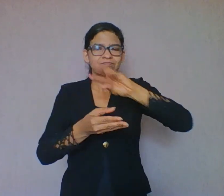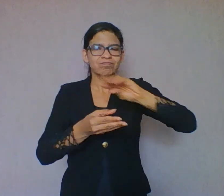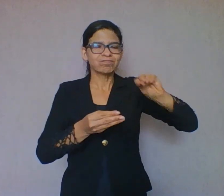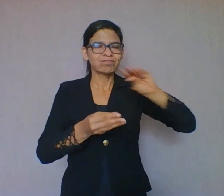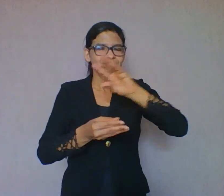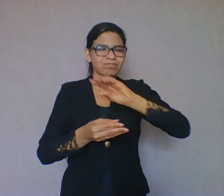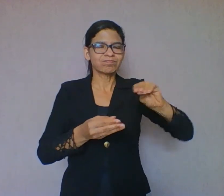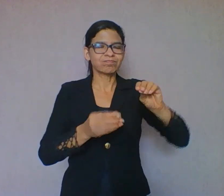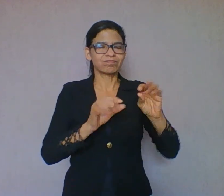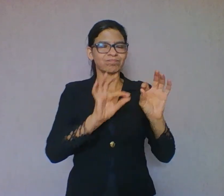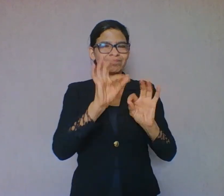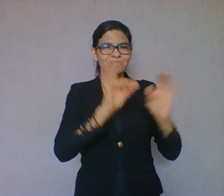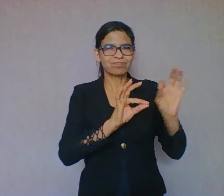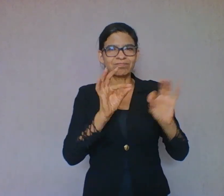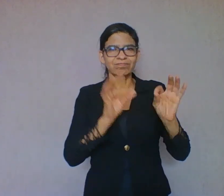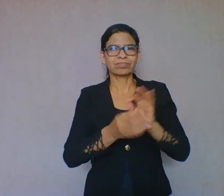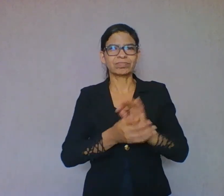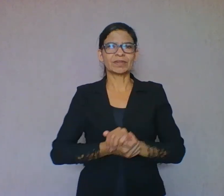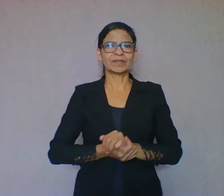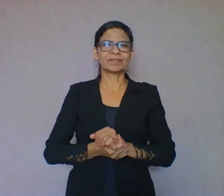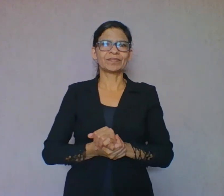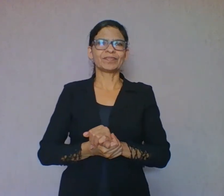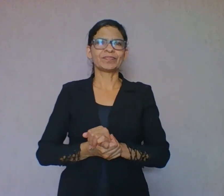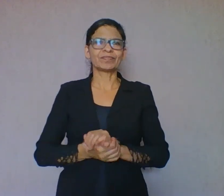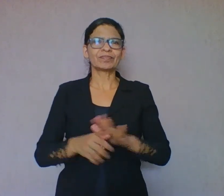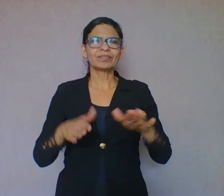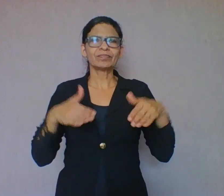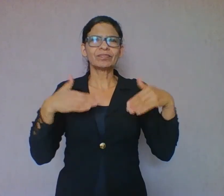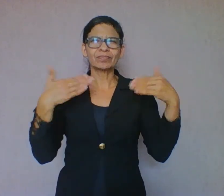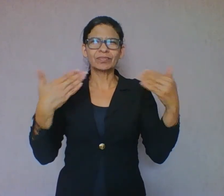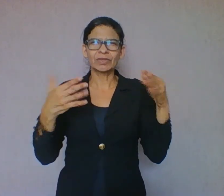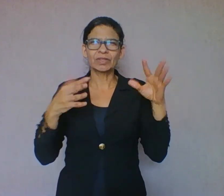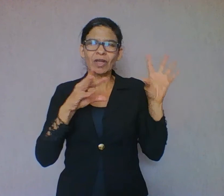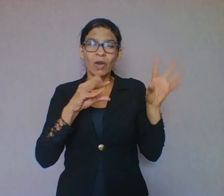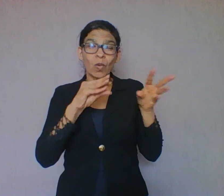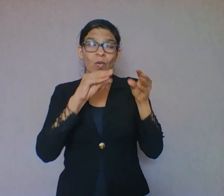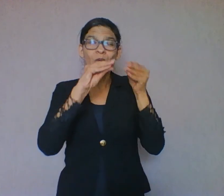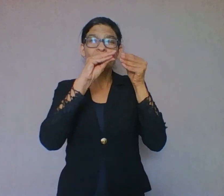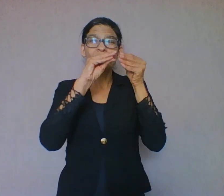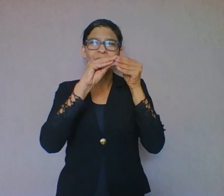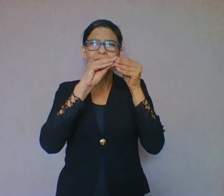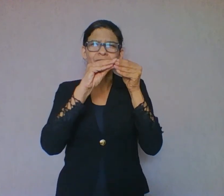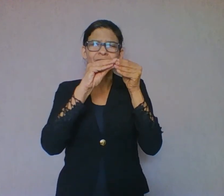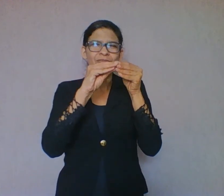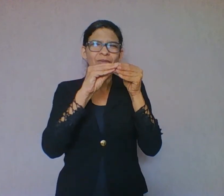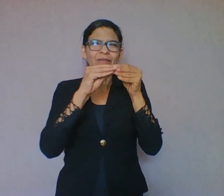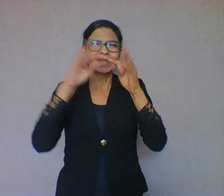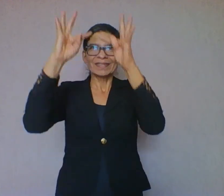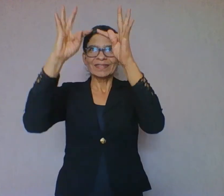texto. Então, eu vou fazer um pequeno resumo nas bordas e nas margens do texto. Depois,